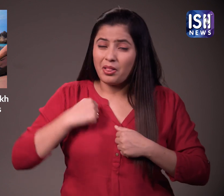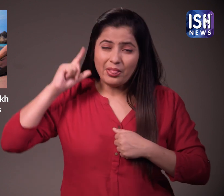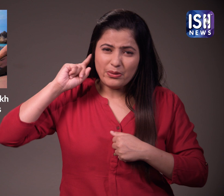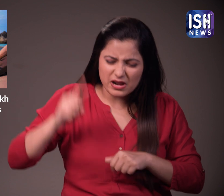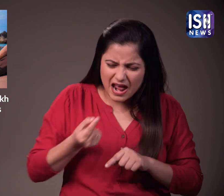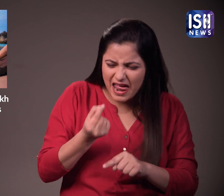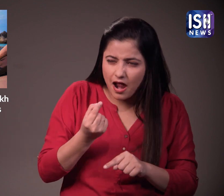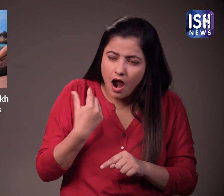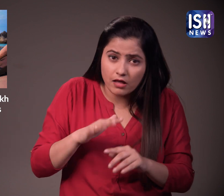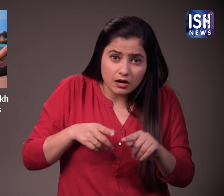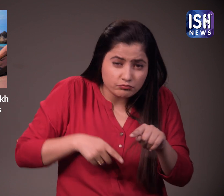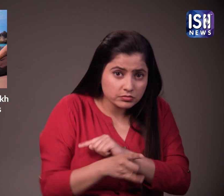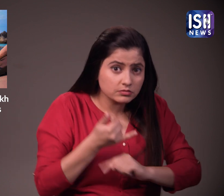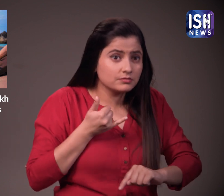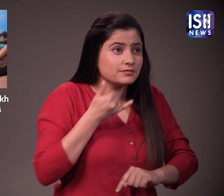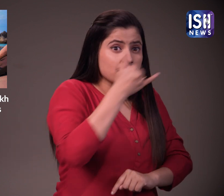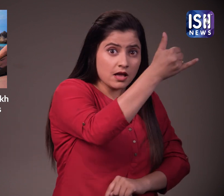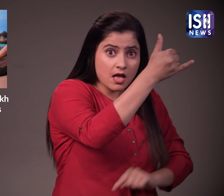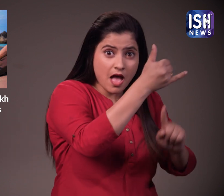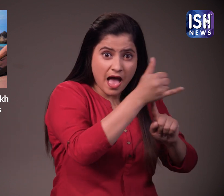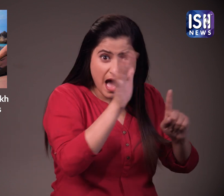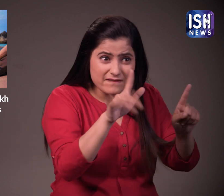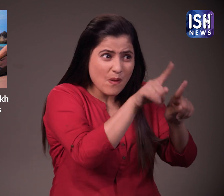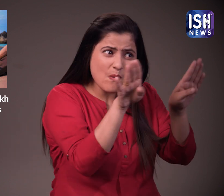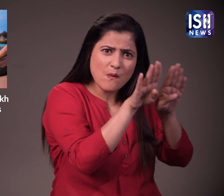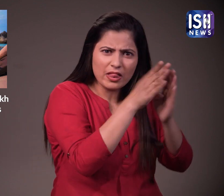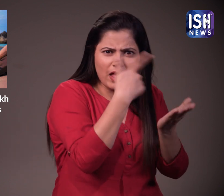किसी करमचारी से संपर्क करता है,